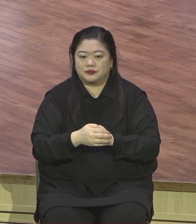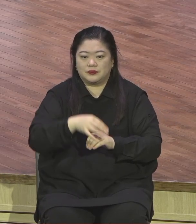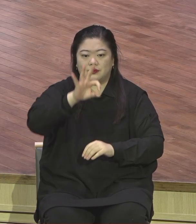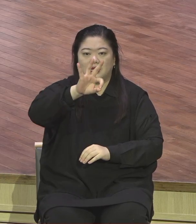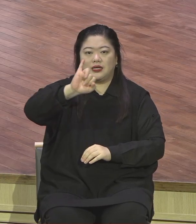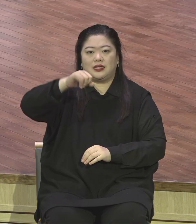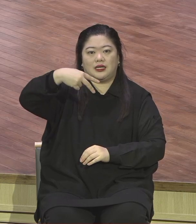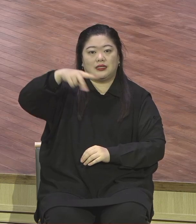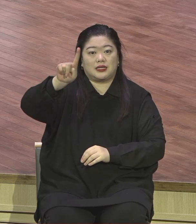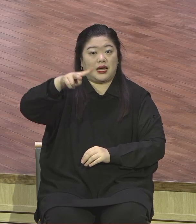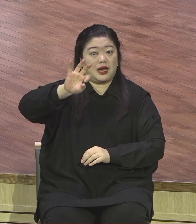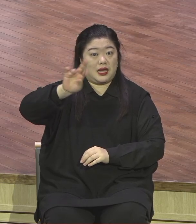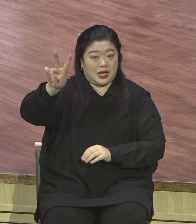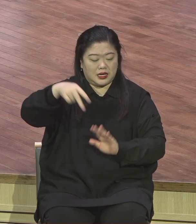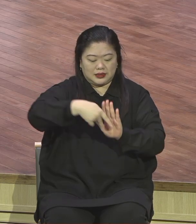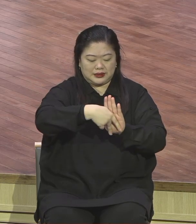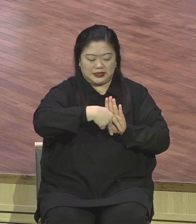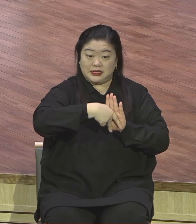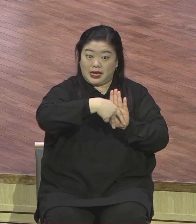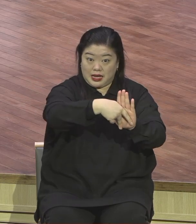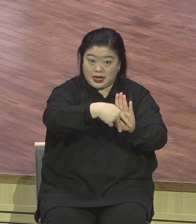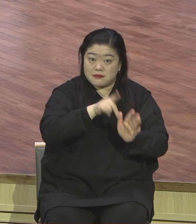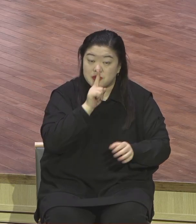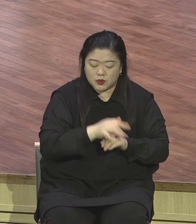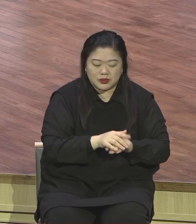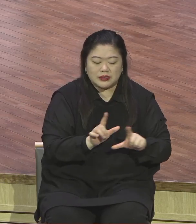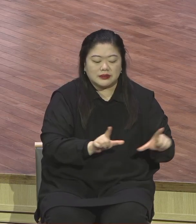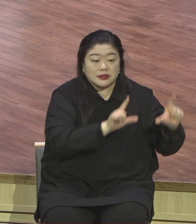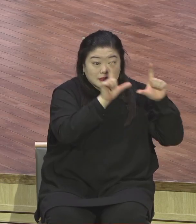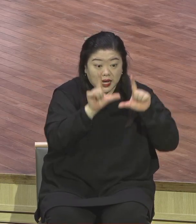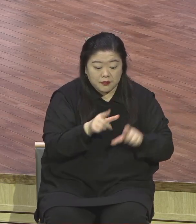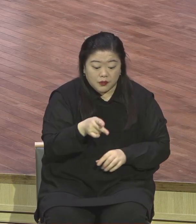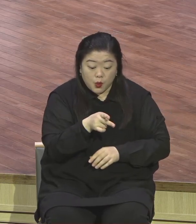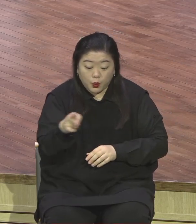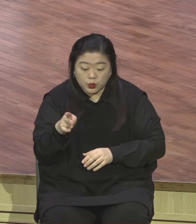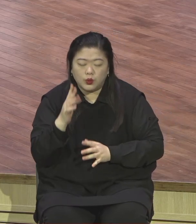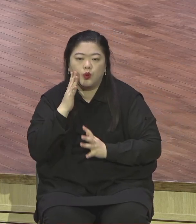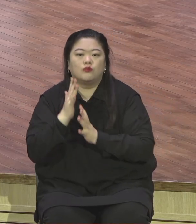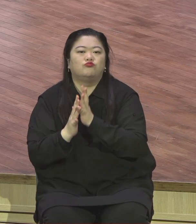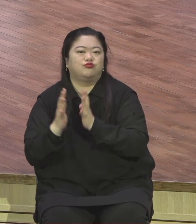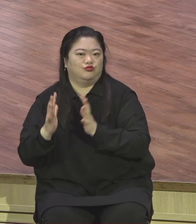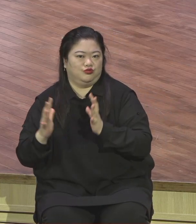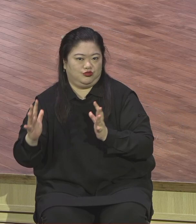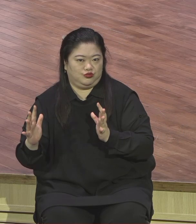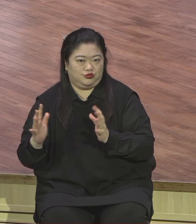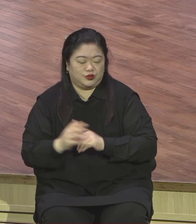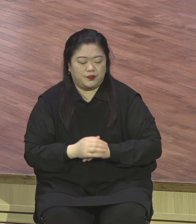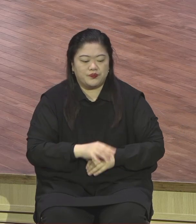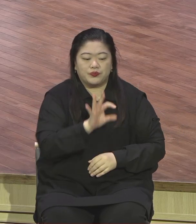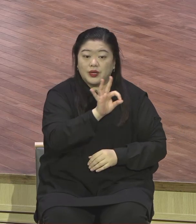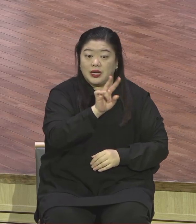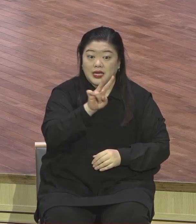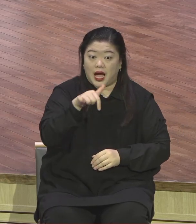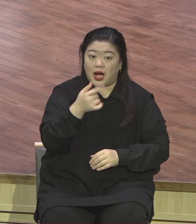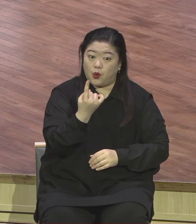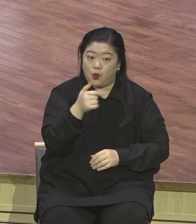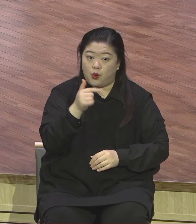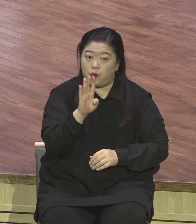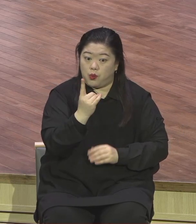육체는 풀과 같다 그래요. 풀이다. 야구부에서는 우리 생명은 잠깐 보이다 없어진 안개와 같아.